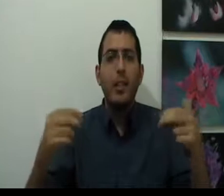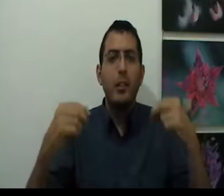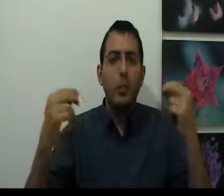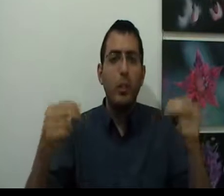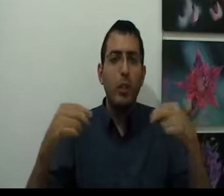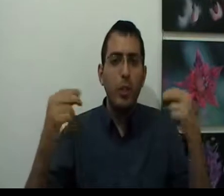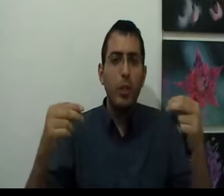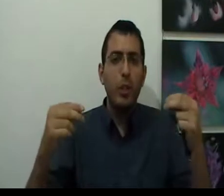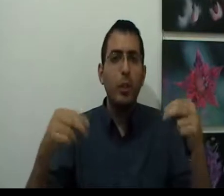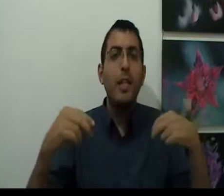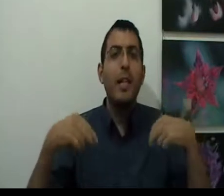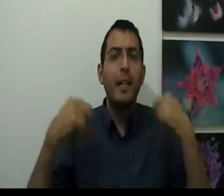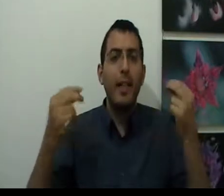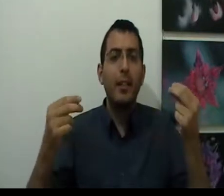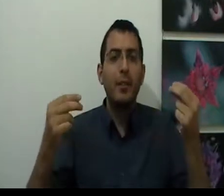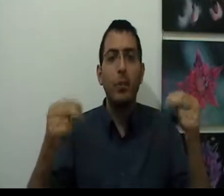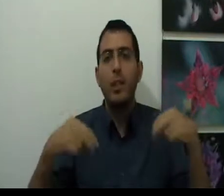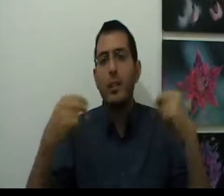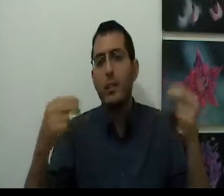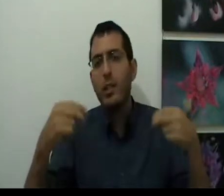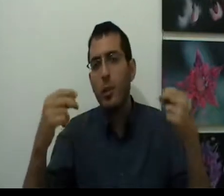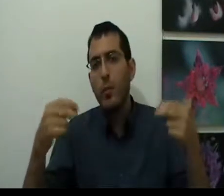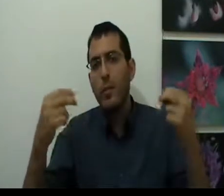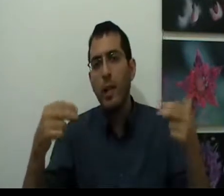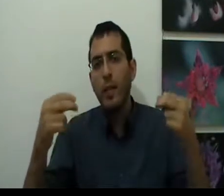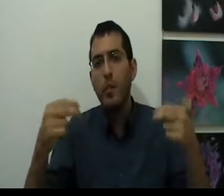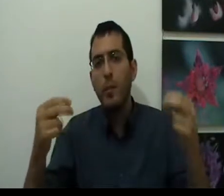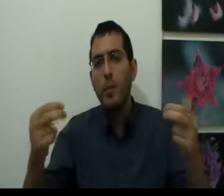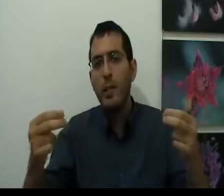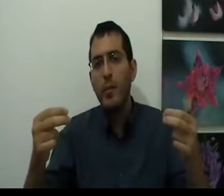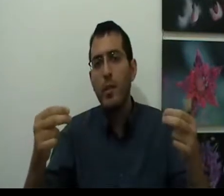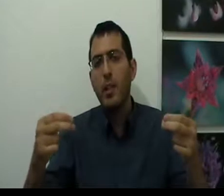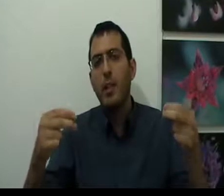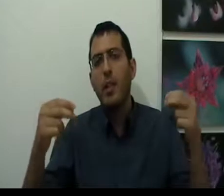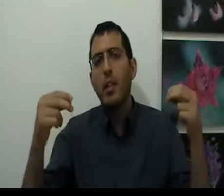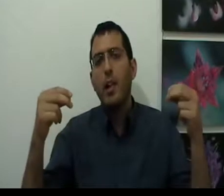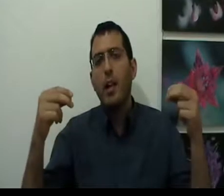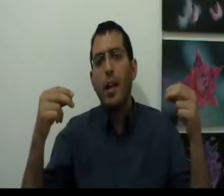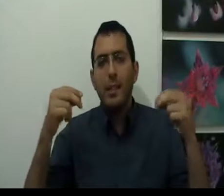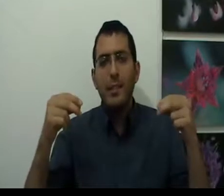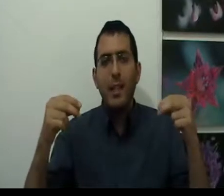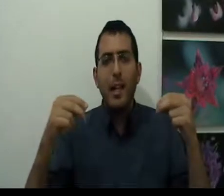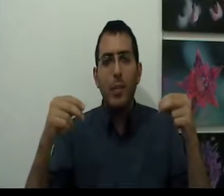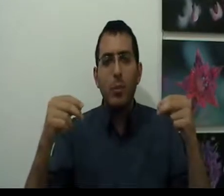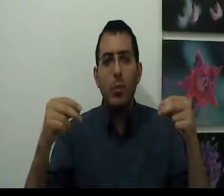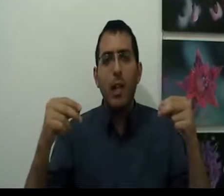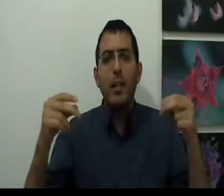של ההתפתחות האישית שלו של להכיר את עצמו, של לנסות לגרום לעצמו להרגיש טוב מבפנים, על ידי זה האדם מסוגל